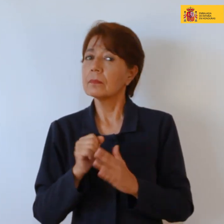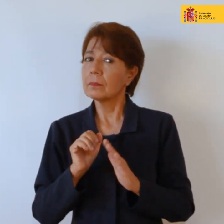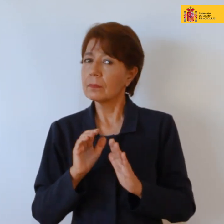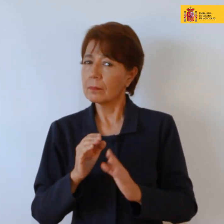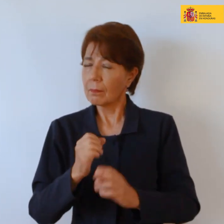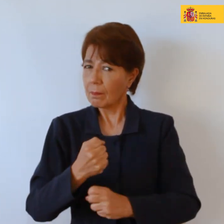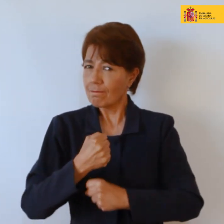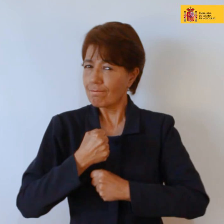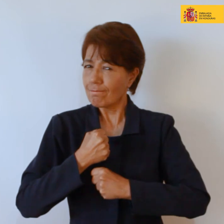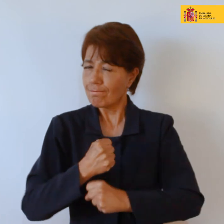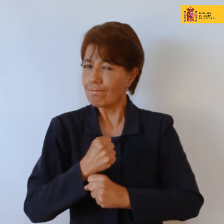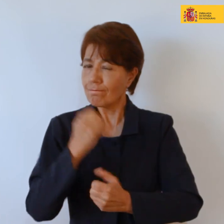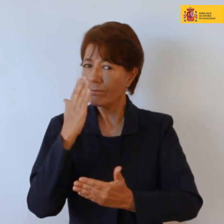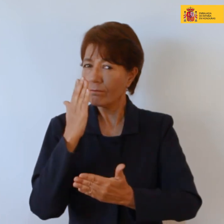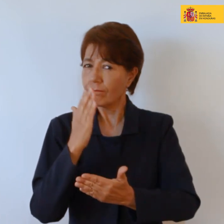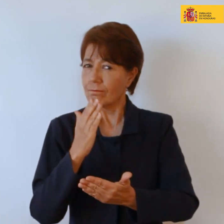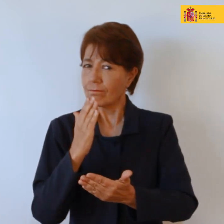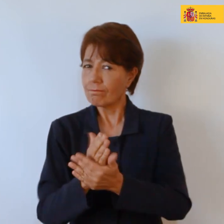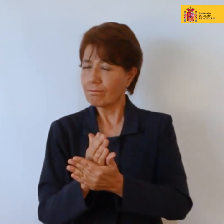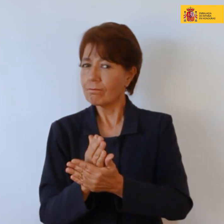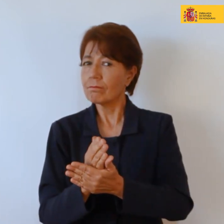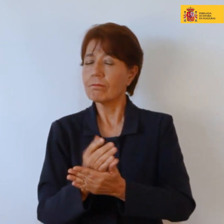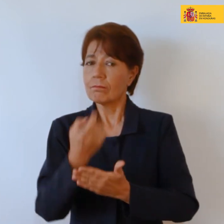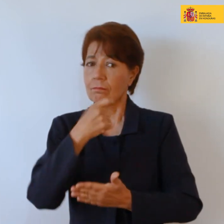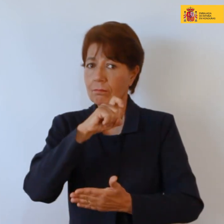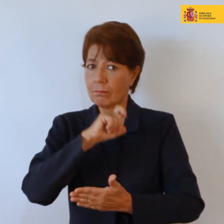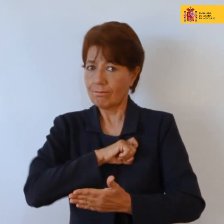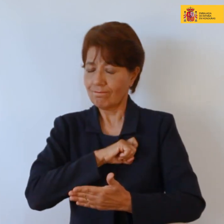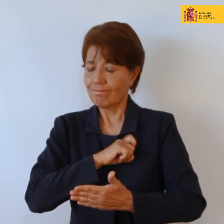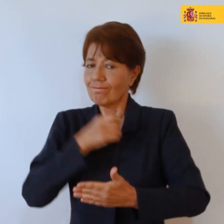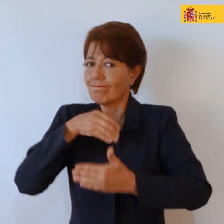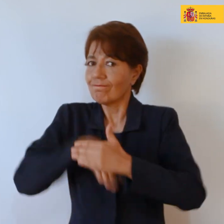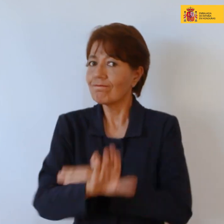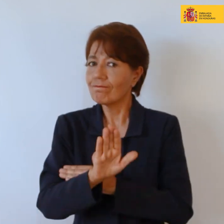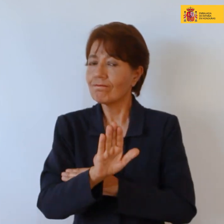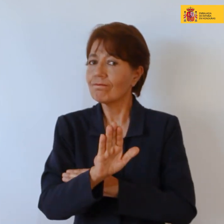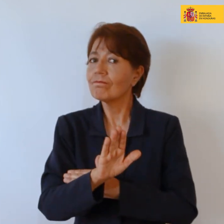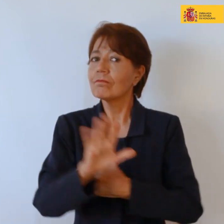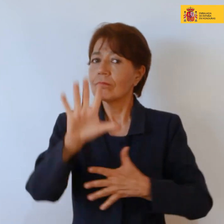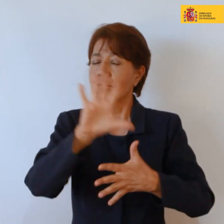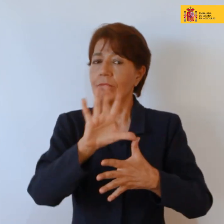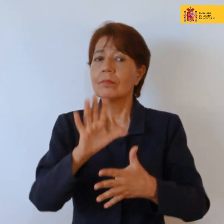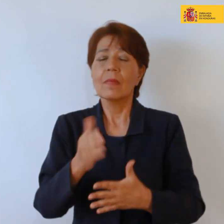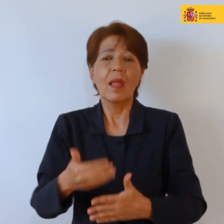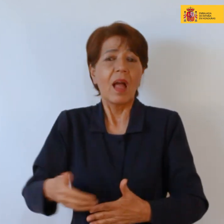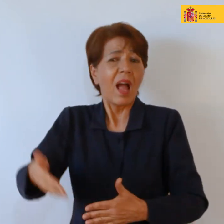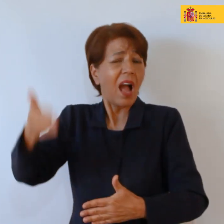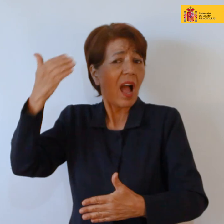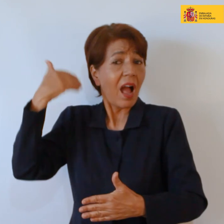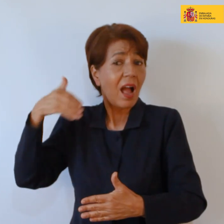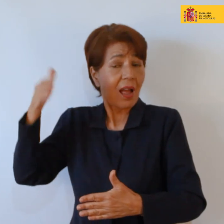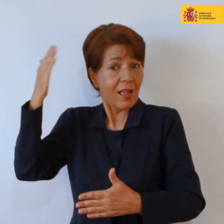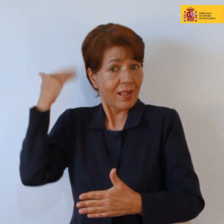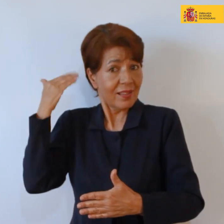o sea por retener además también la conquista de los españoles diez años antes de lo que fue